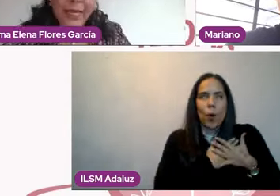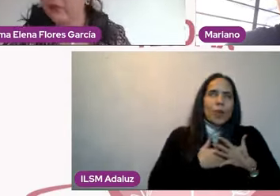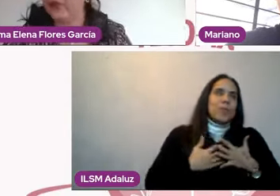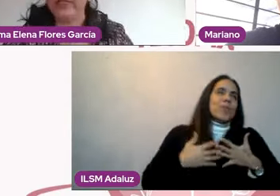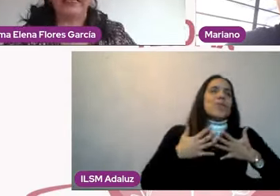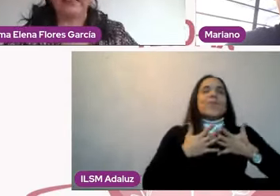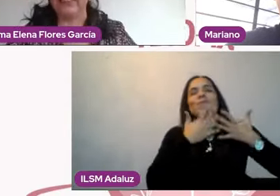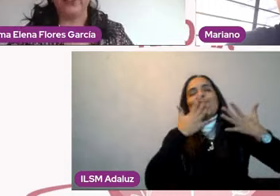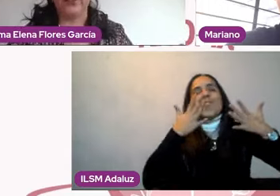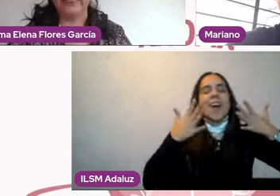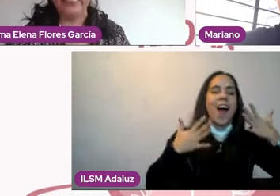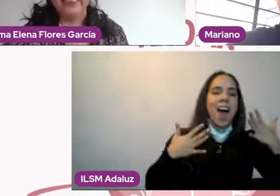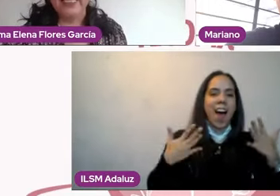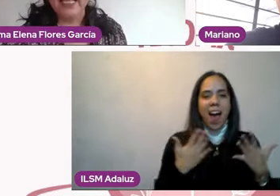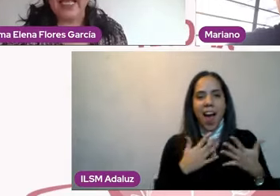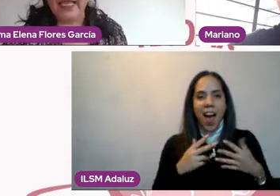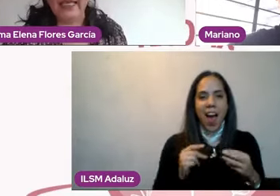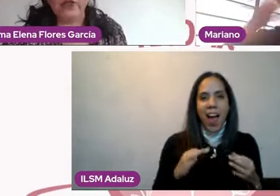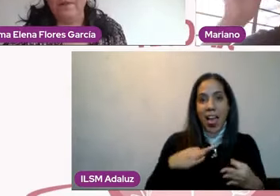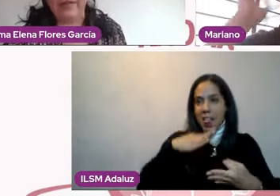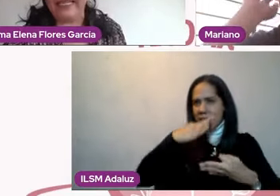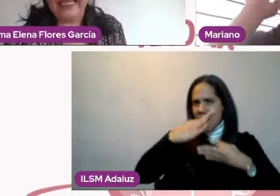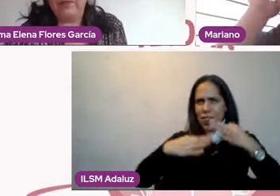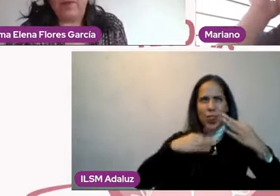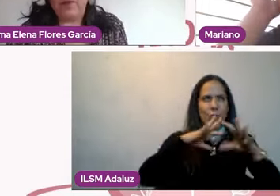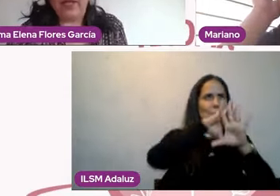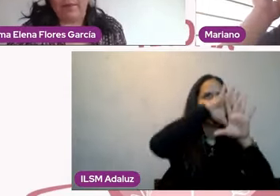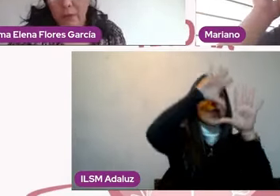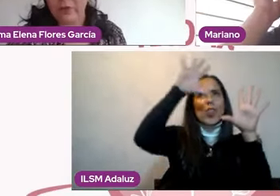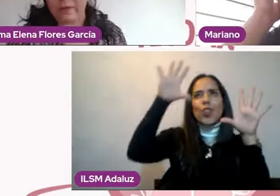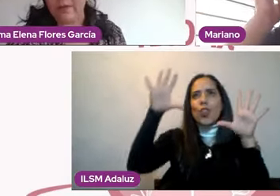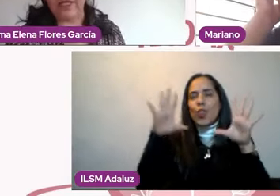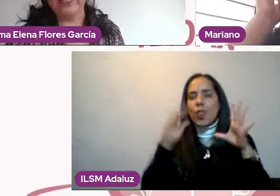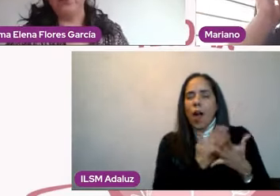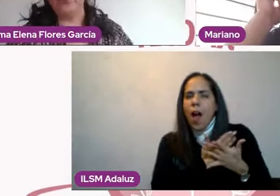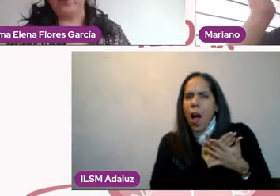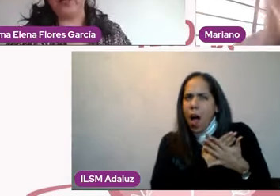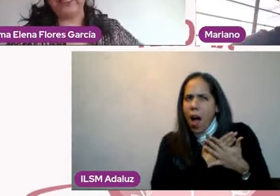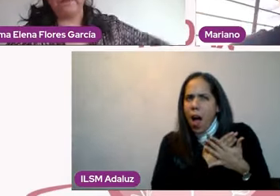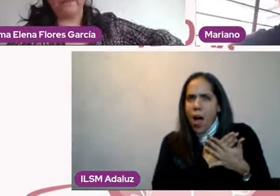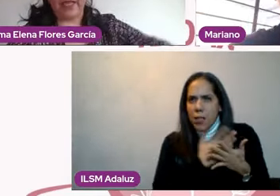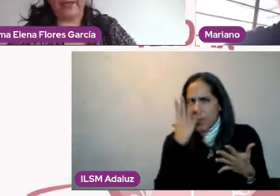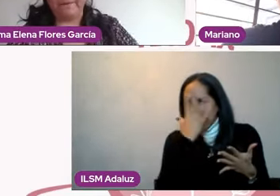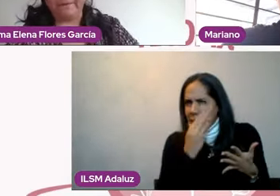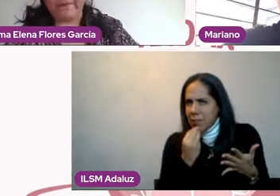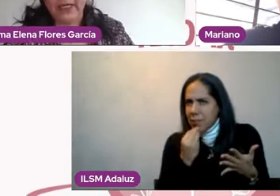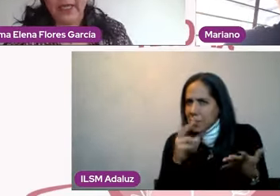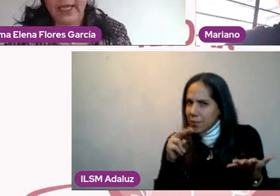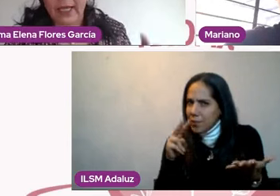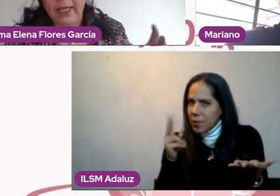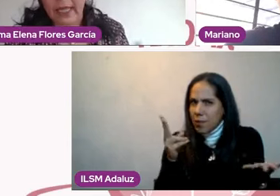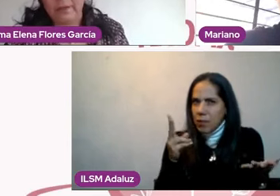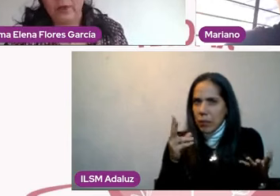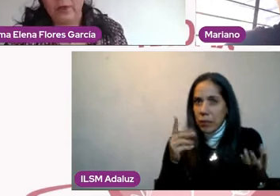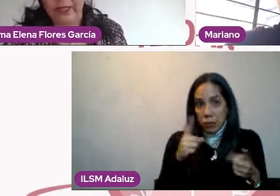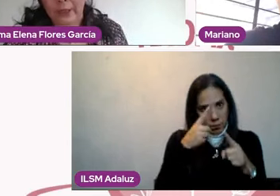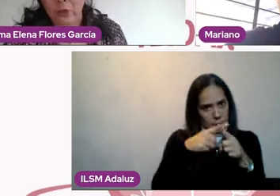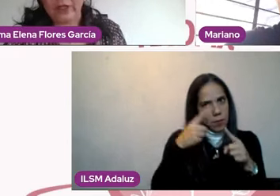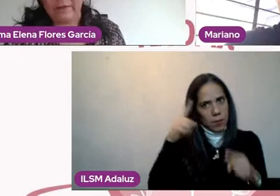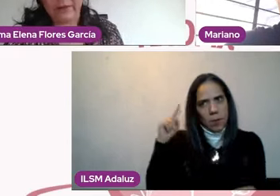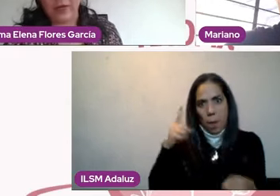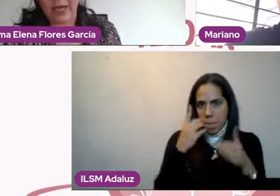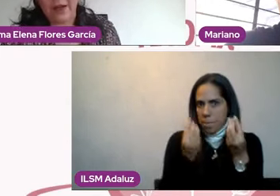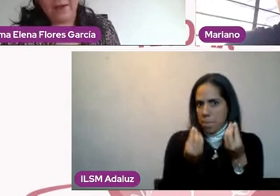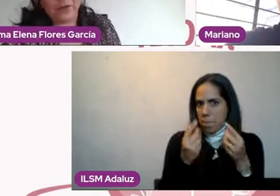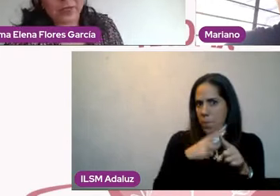romantizar todas las relaciones. Es complejísimo porque, bueno, se favorece mucho con este término del